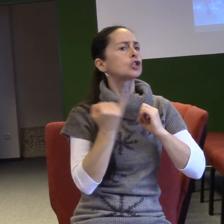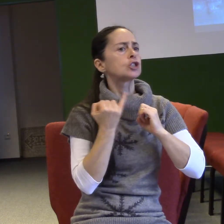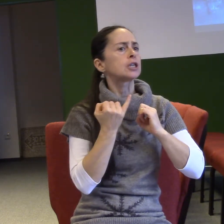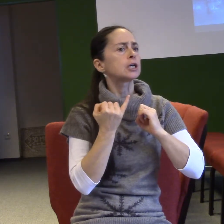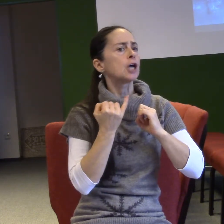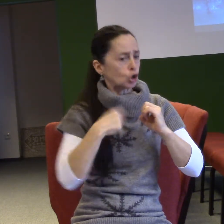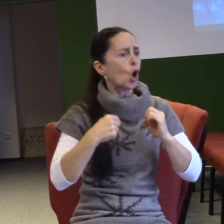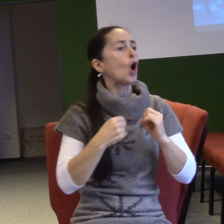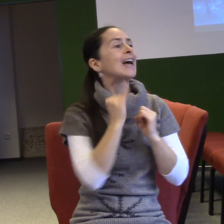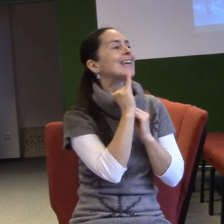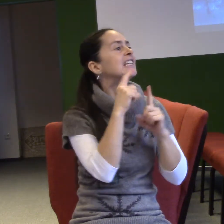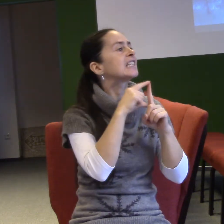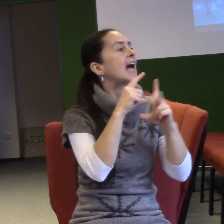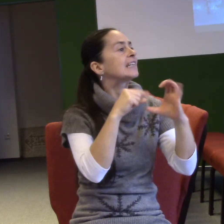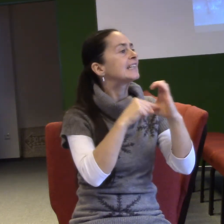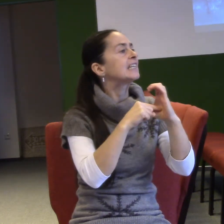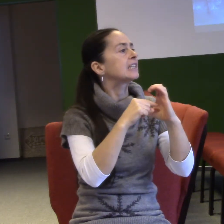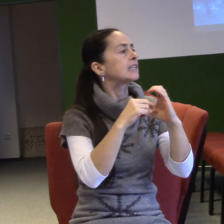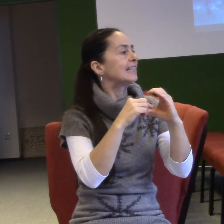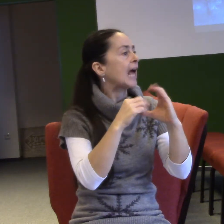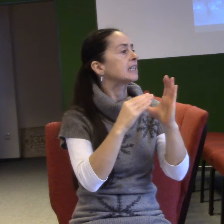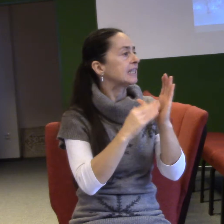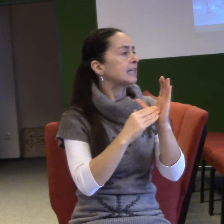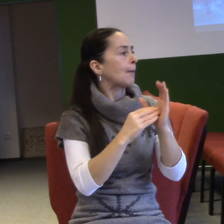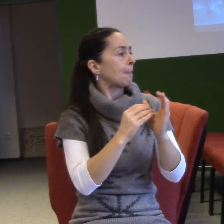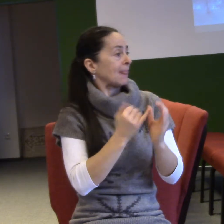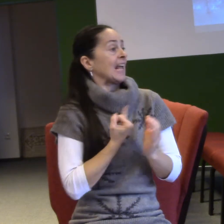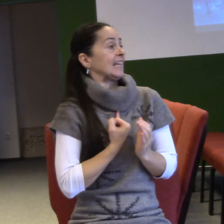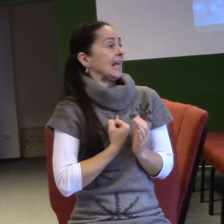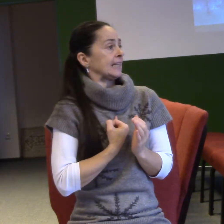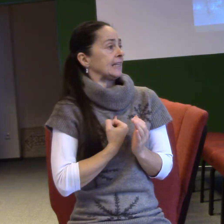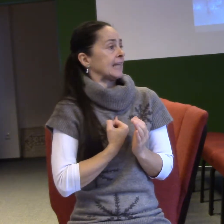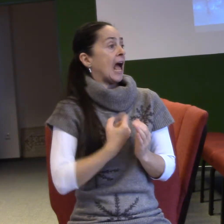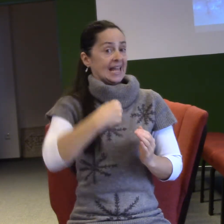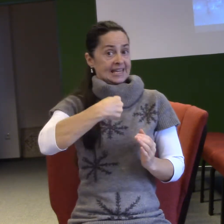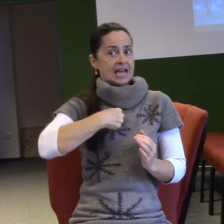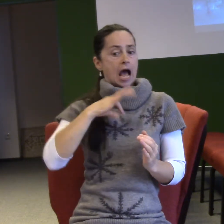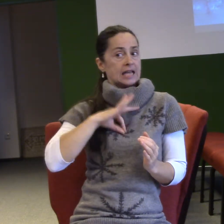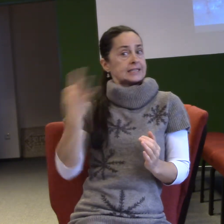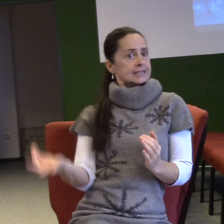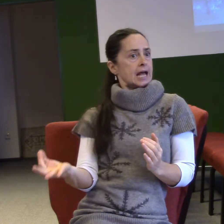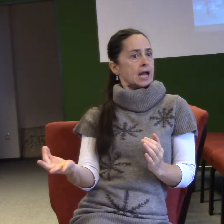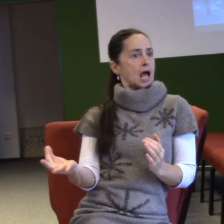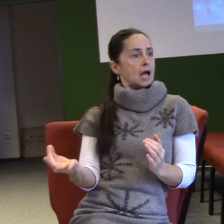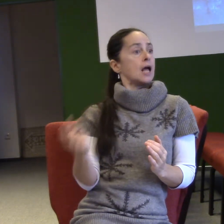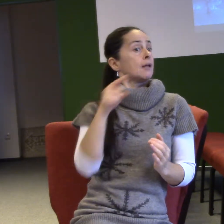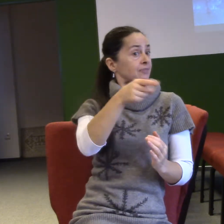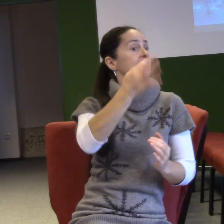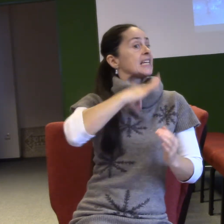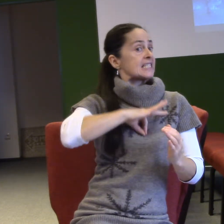identitou se díváme na každou výzvu, kterou čelíme. Já jsem boží dcera, já jsem boží syn, já mám nebeského otce, to je moje identita, to jsem já.